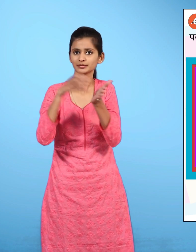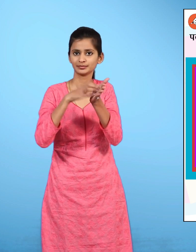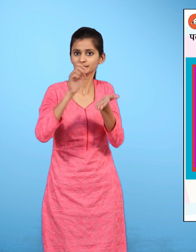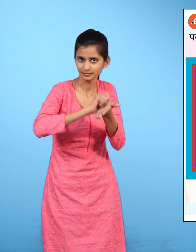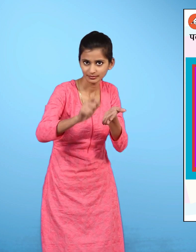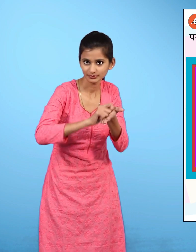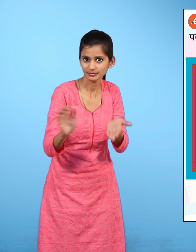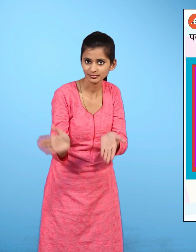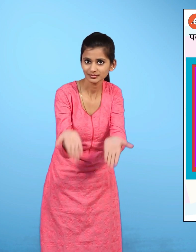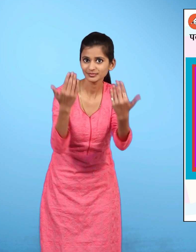लिखो